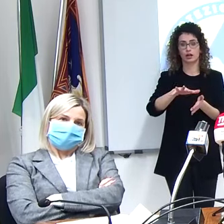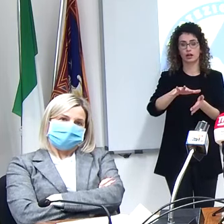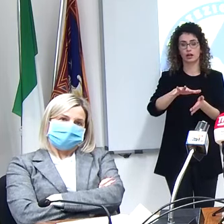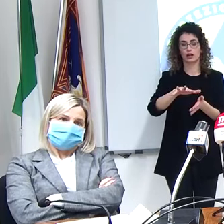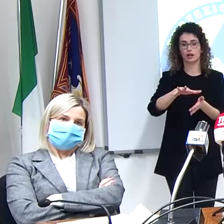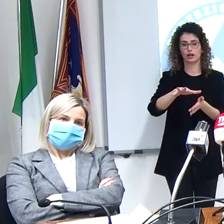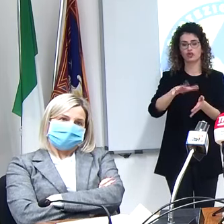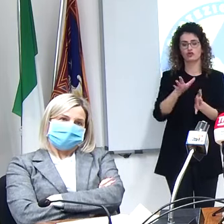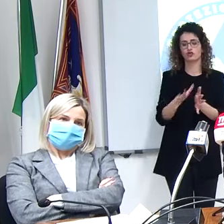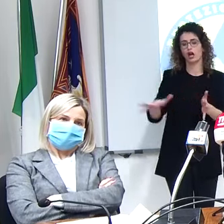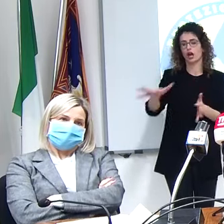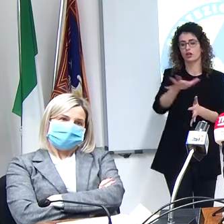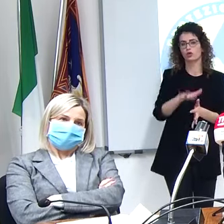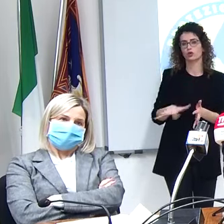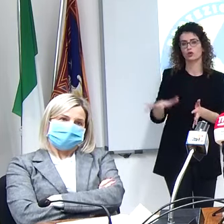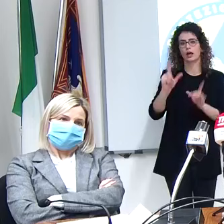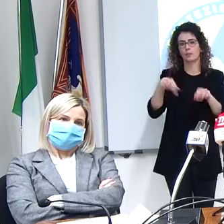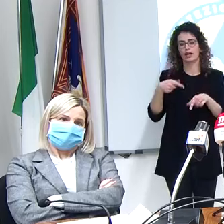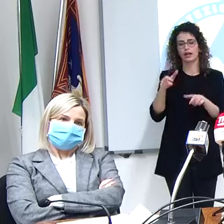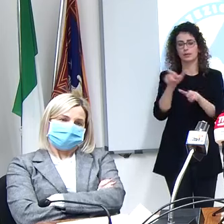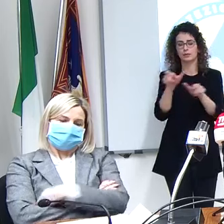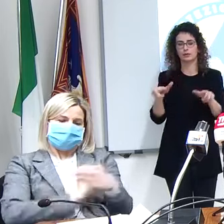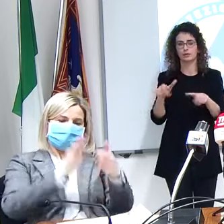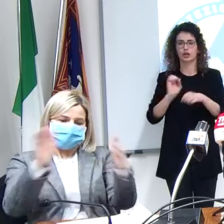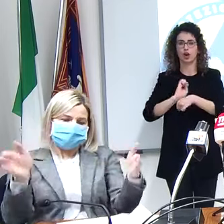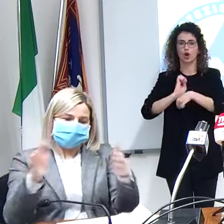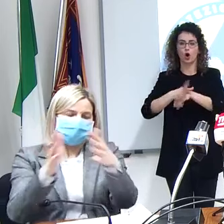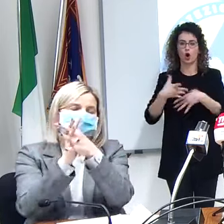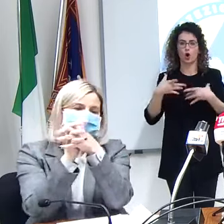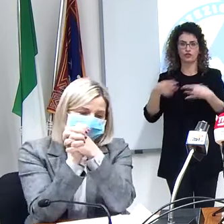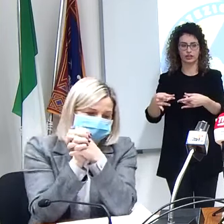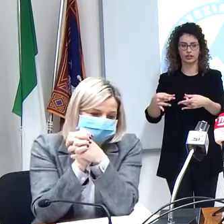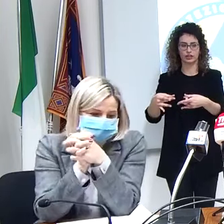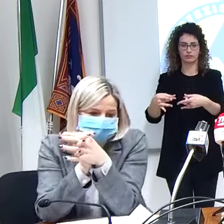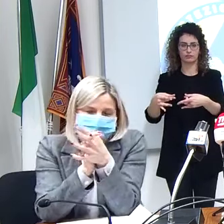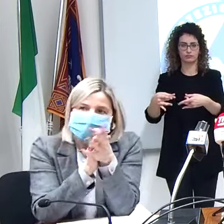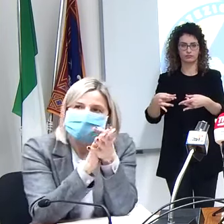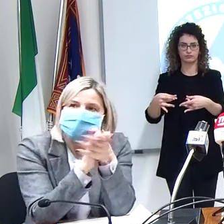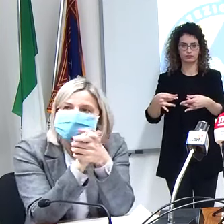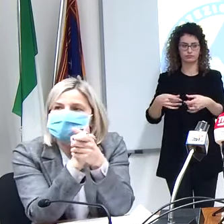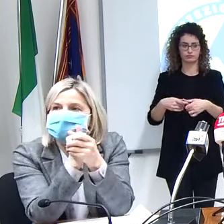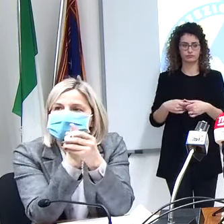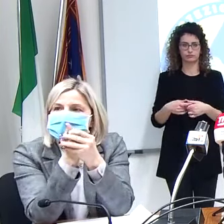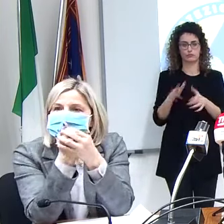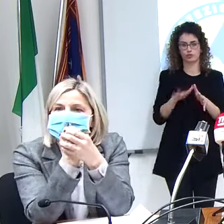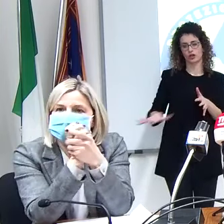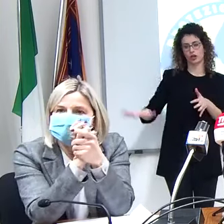destinate ai pazienti covid quindi sono nelle zone